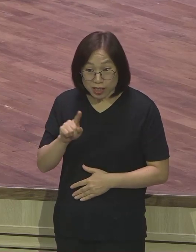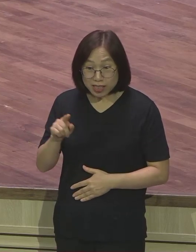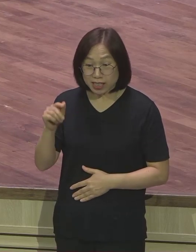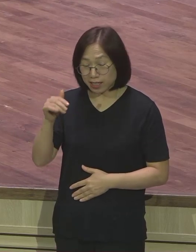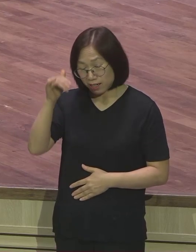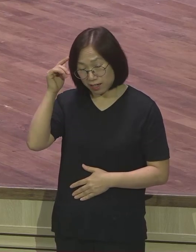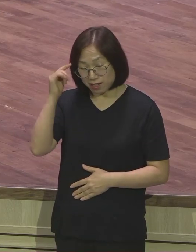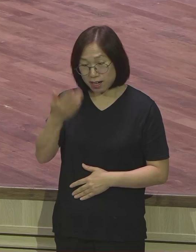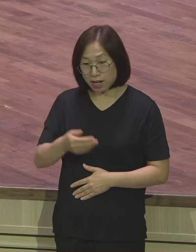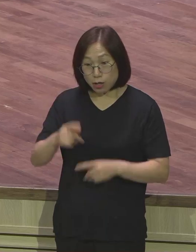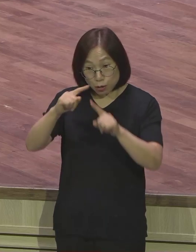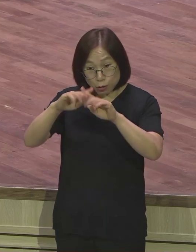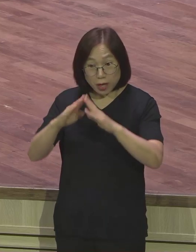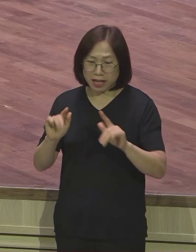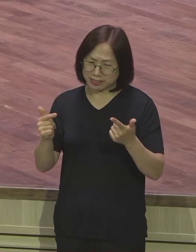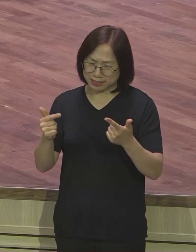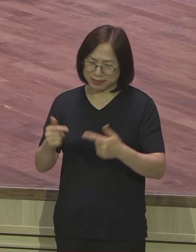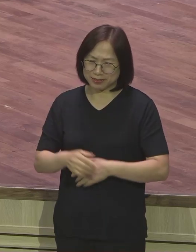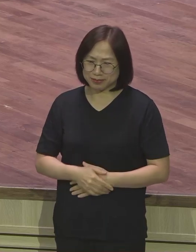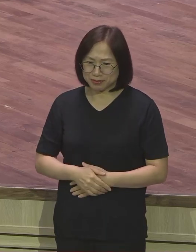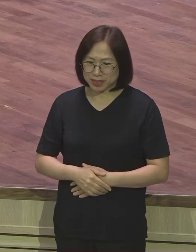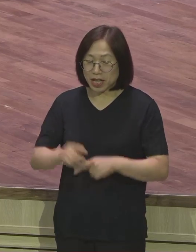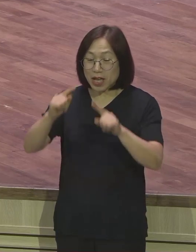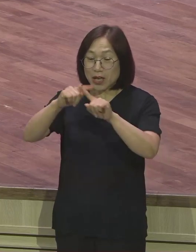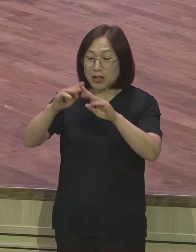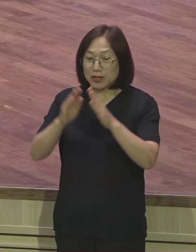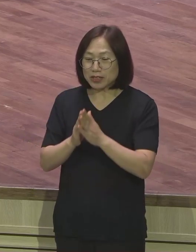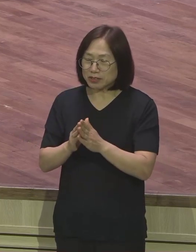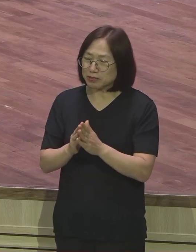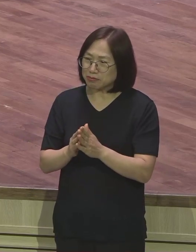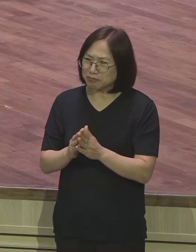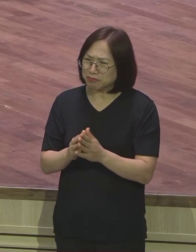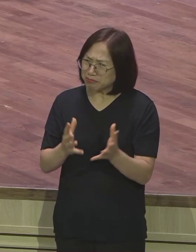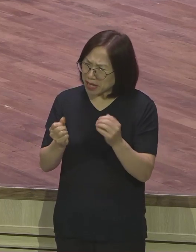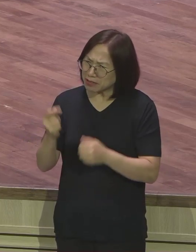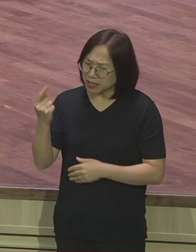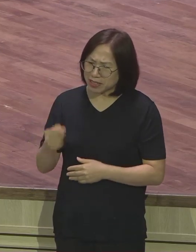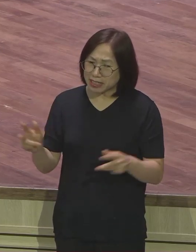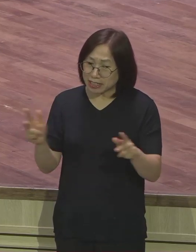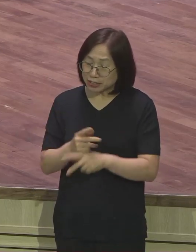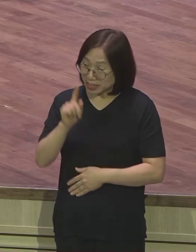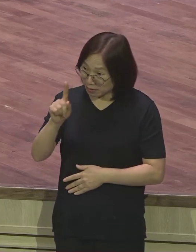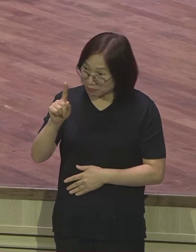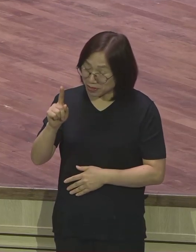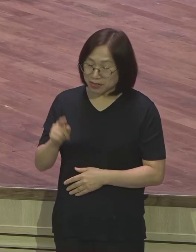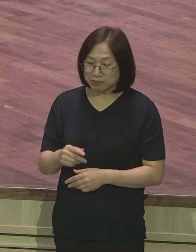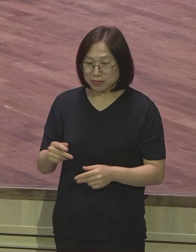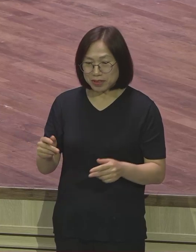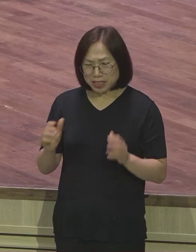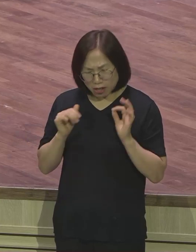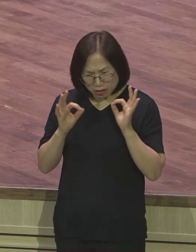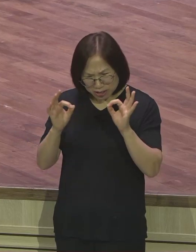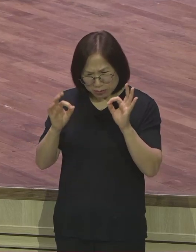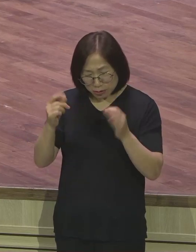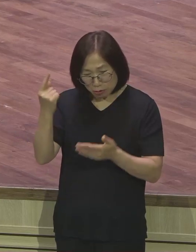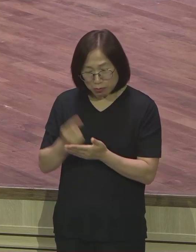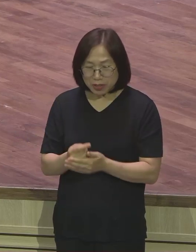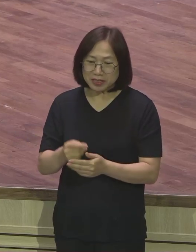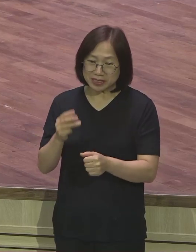교회가 아니죠 교회는 많이 와야 일주일에 한 번 좀 열심히 오시는 분들은 세 번 그것도 불과 몇 시간 되지 않습니다